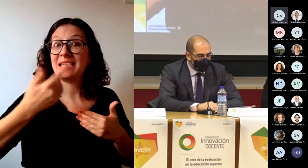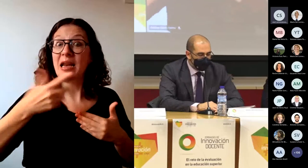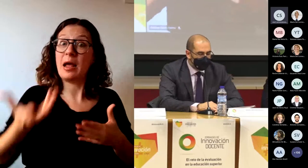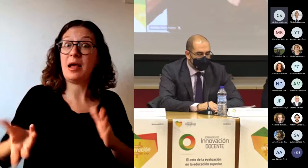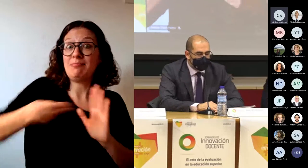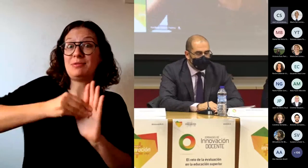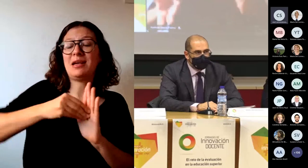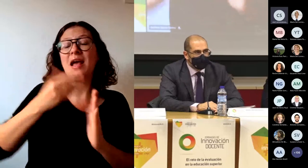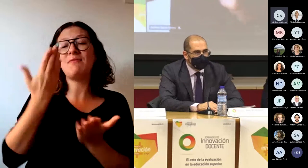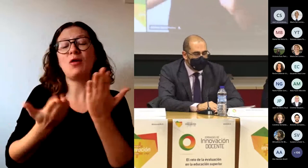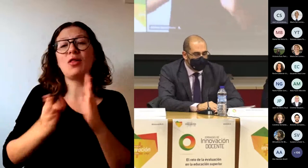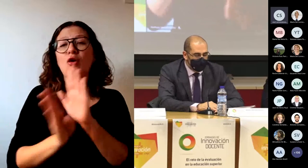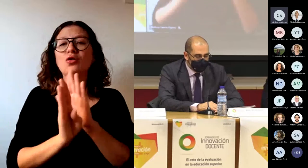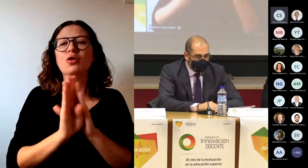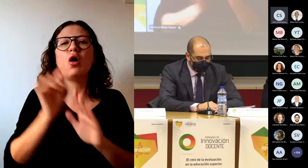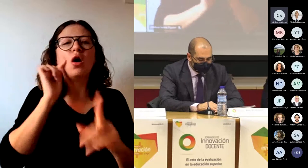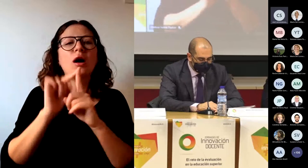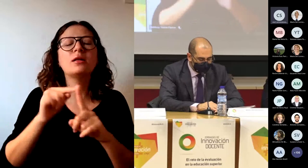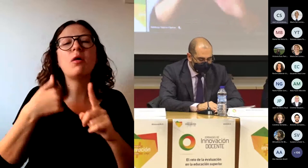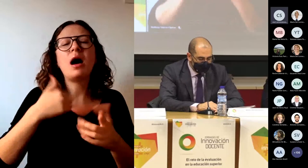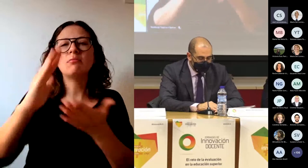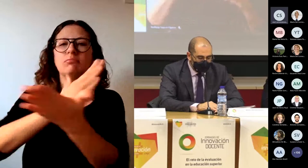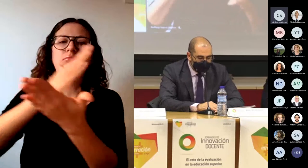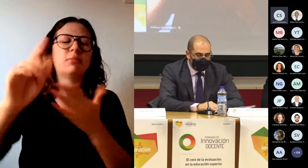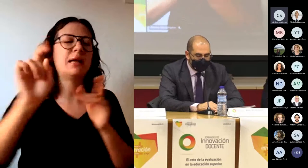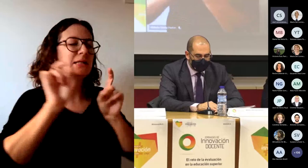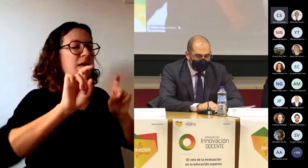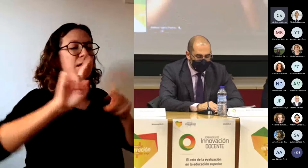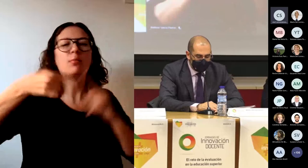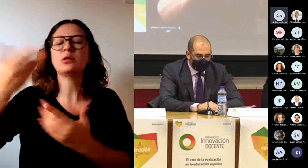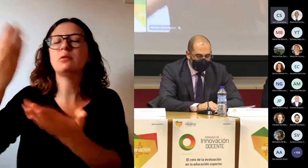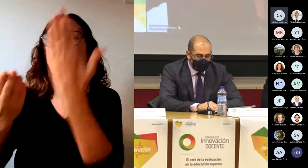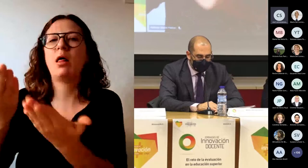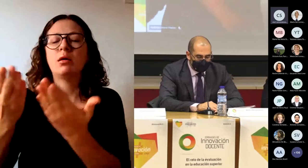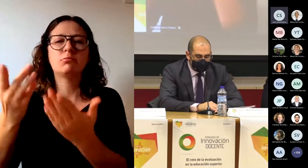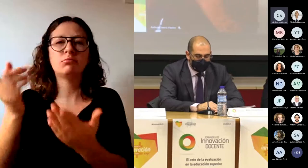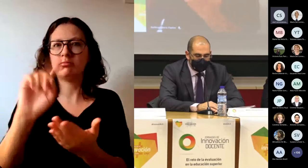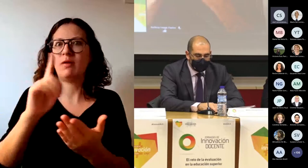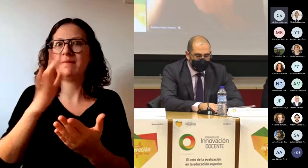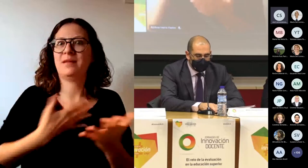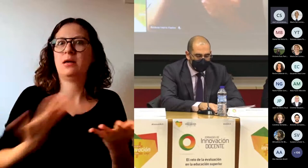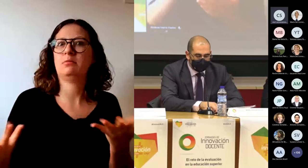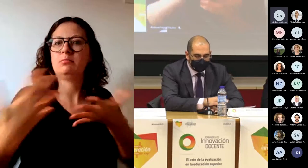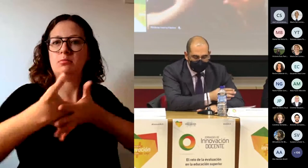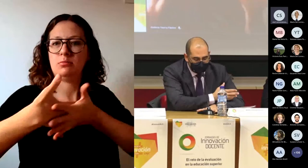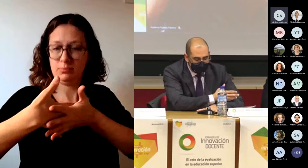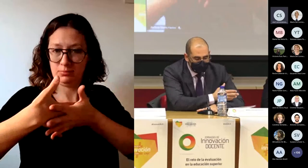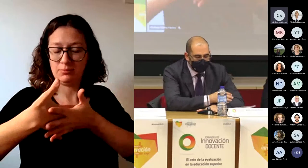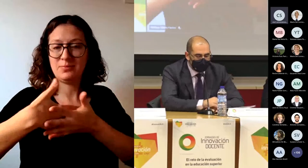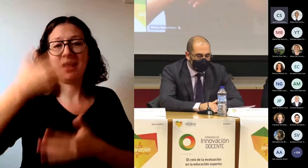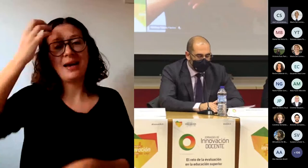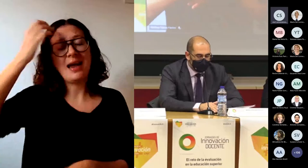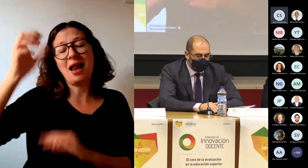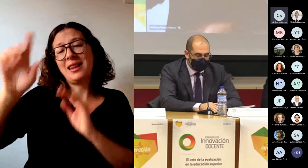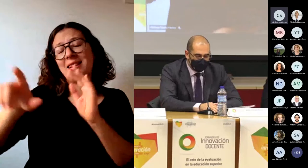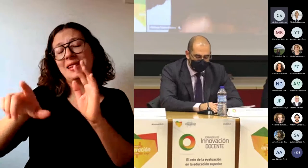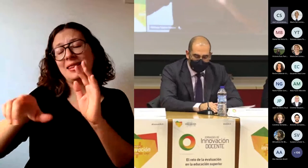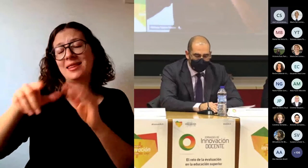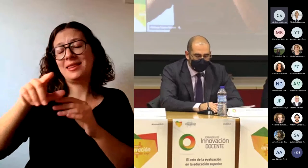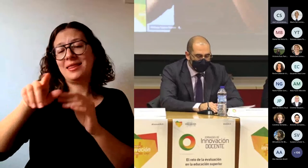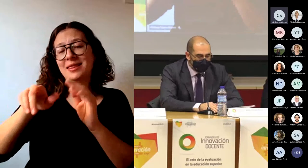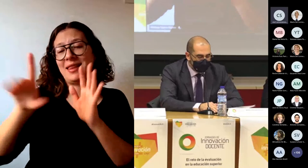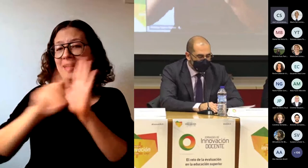entre el proceso de enseñanza y el de evaluación. El Real Decreto 984-2021, del 6 de noviembre,